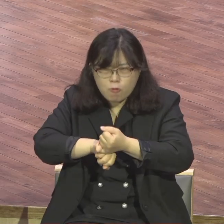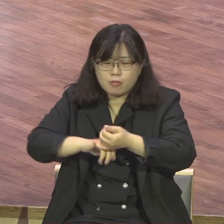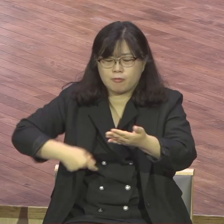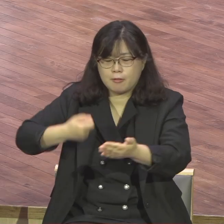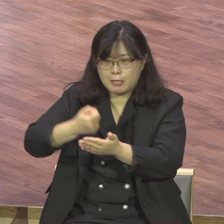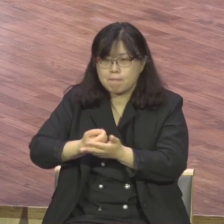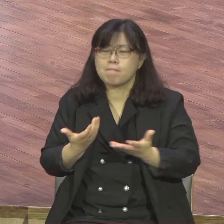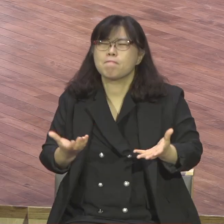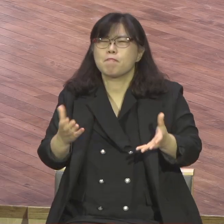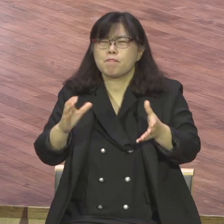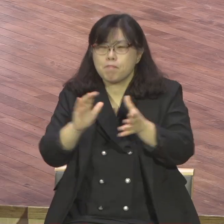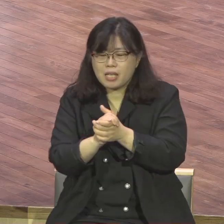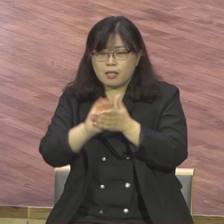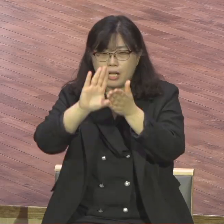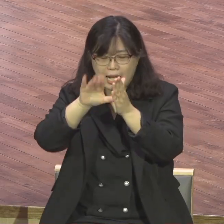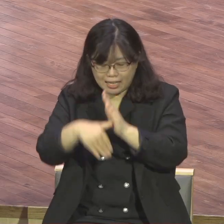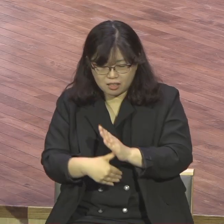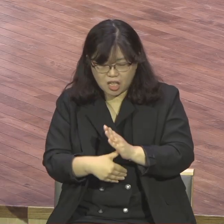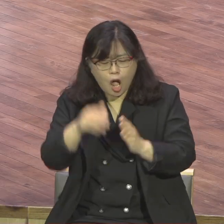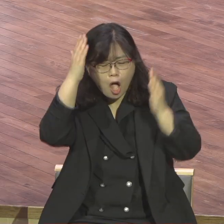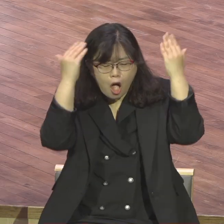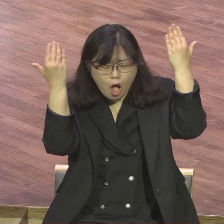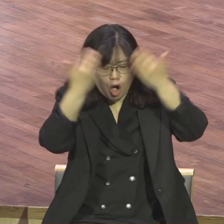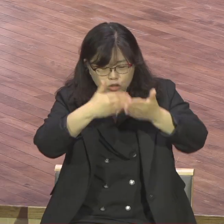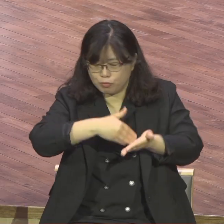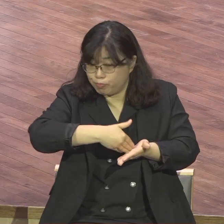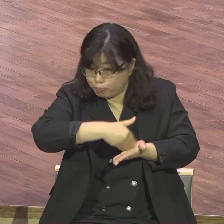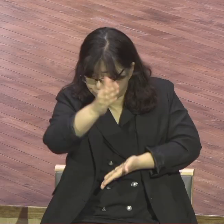싹 다 물러가 뭐 어둠에 불신한 게 싹 다 물러가